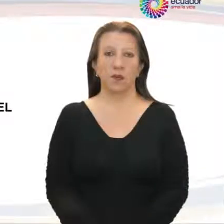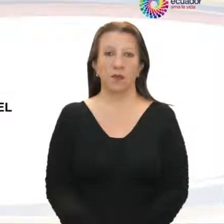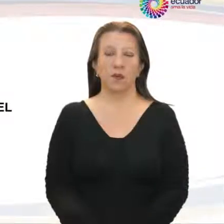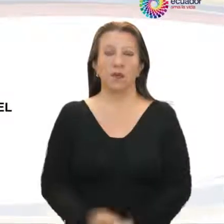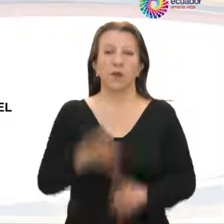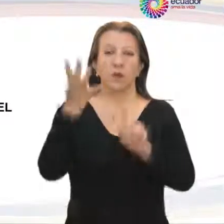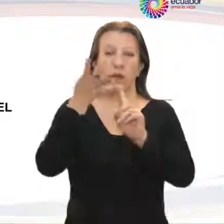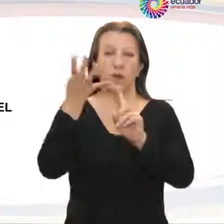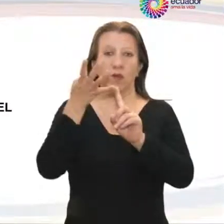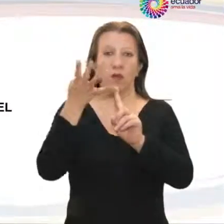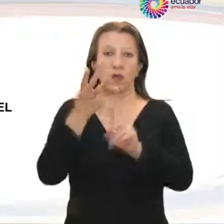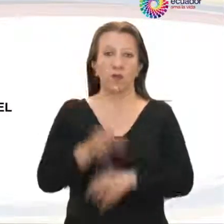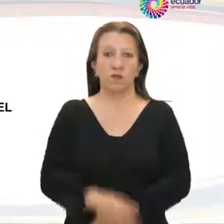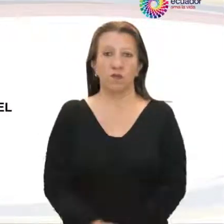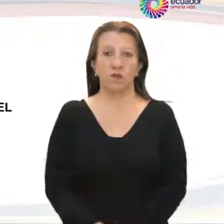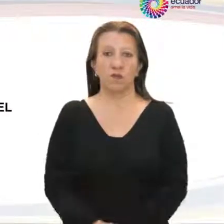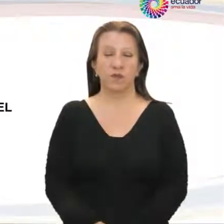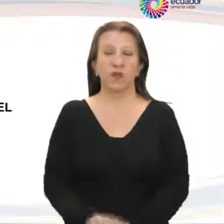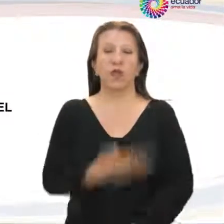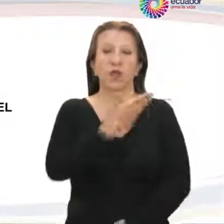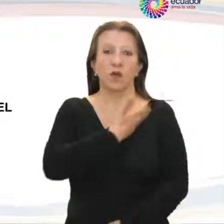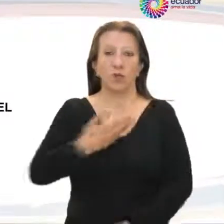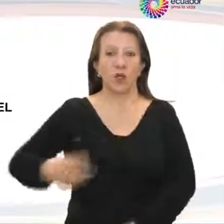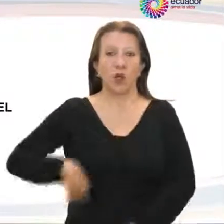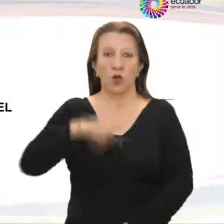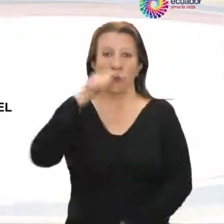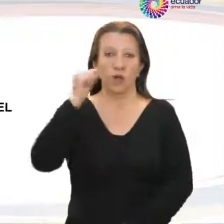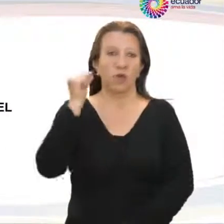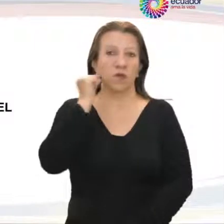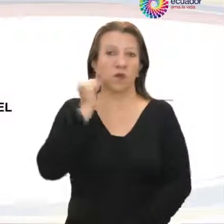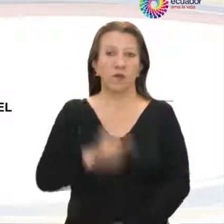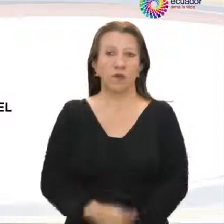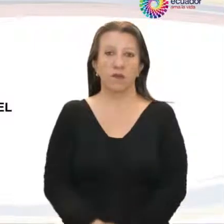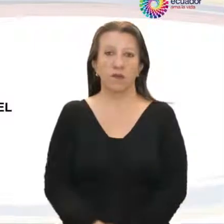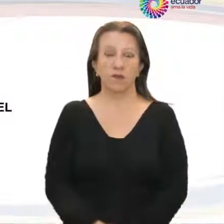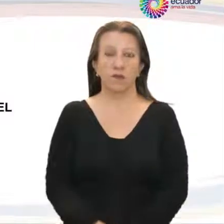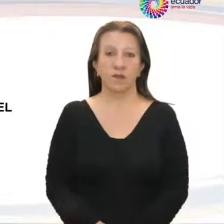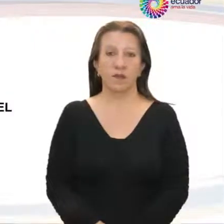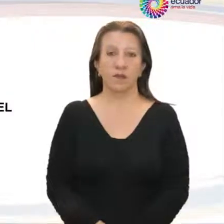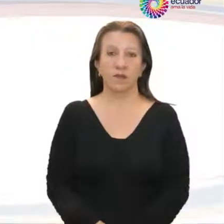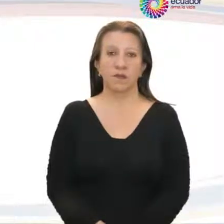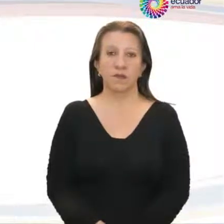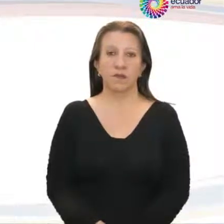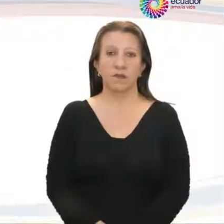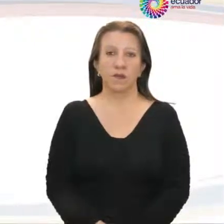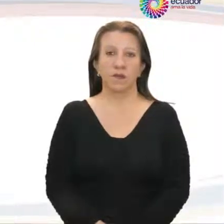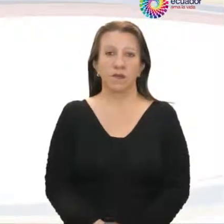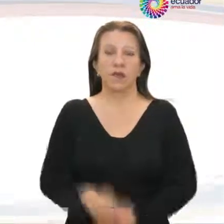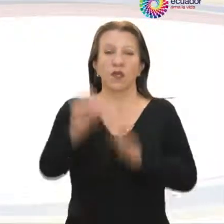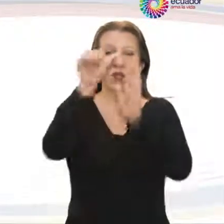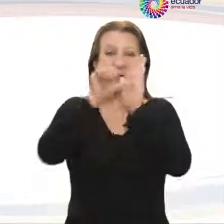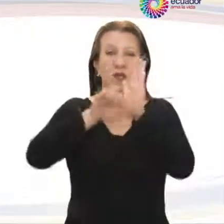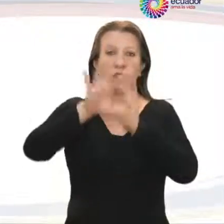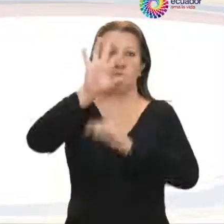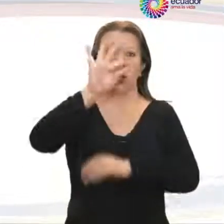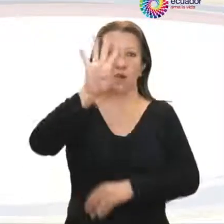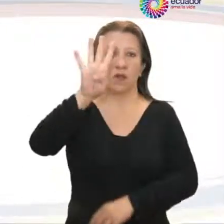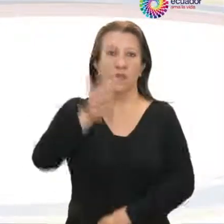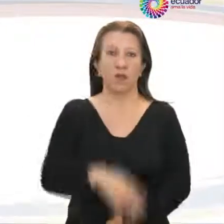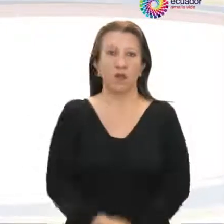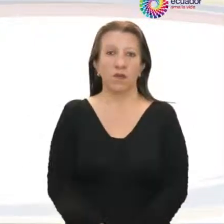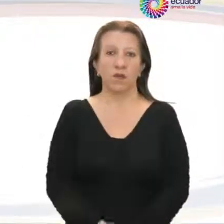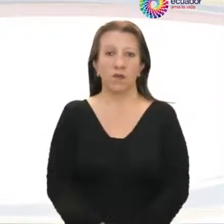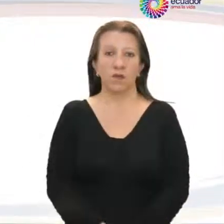Sección 4ª. De la Presidenta o del Presidente. Artículo 94.